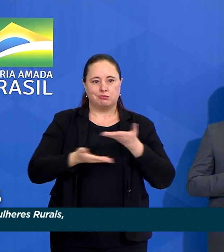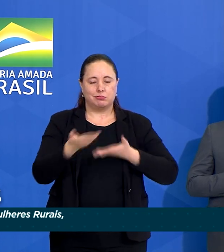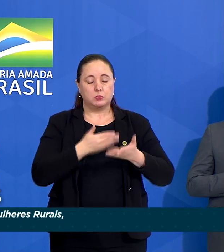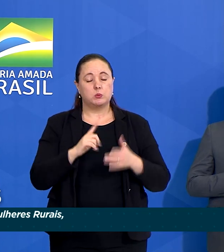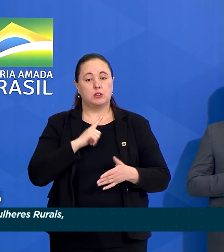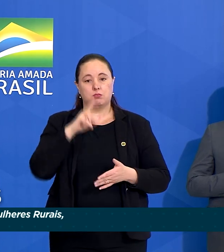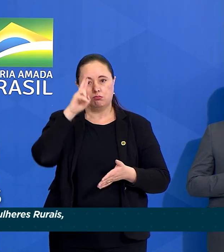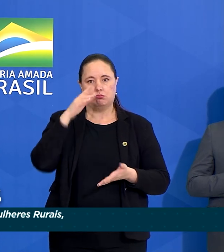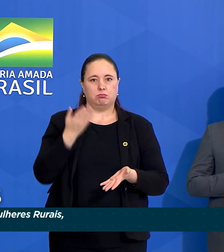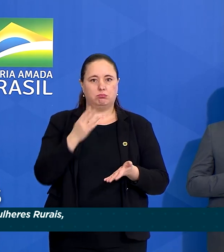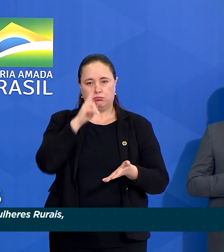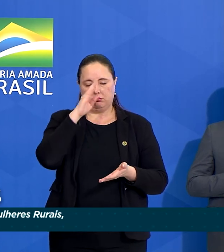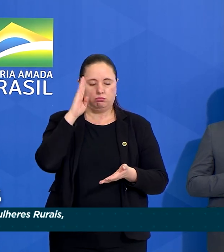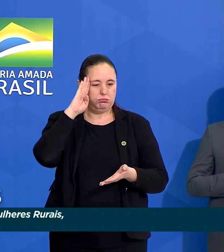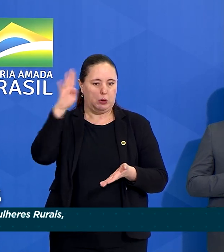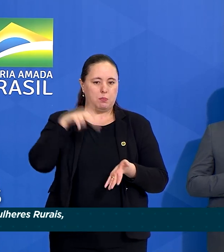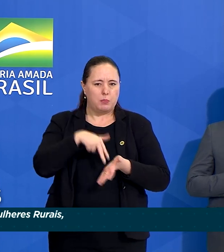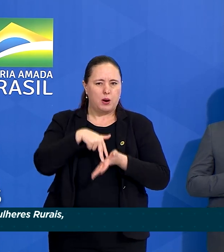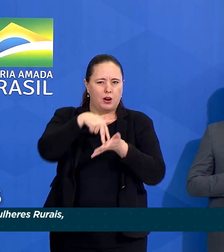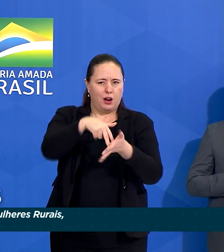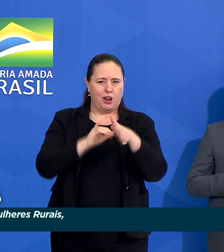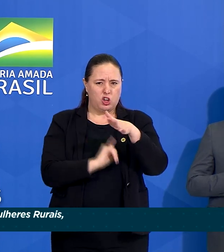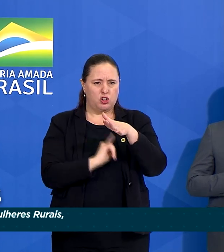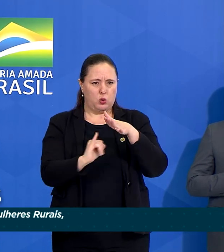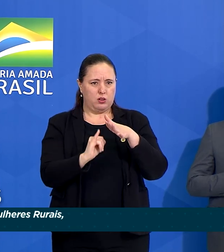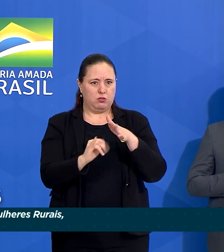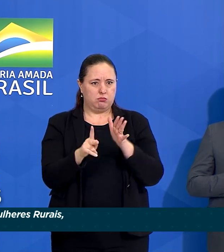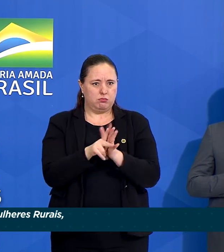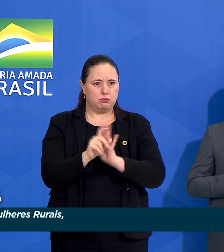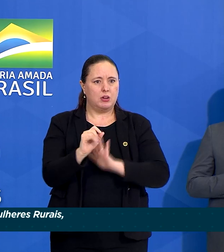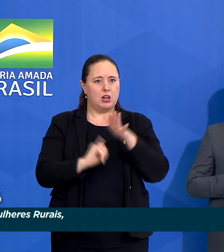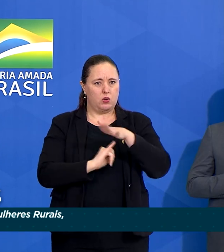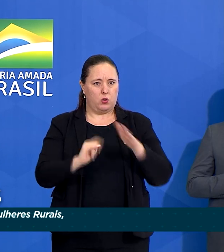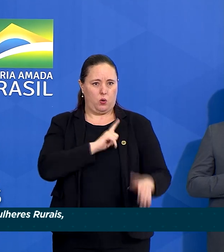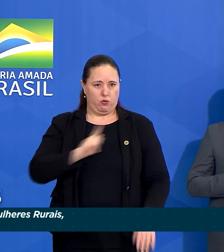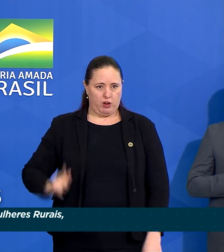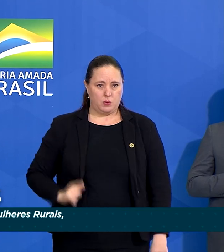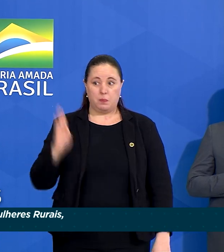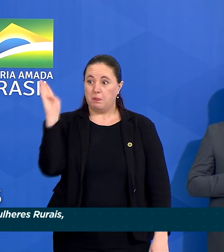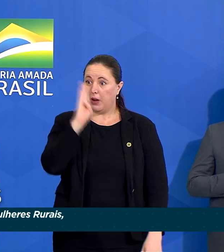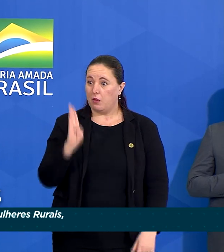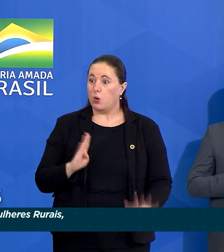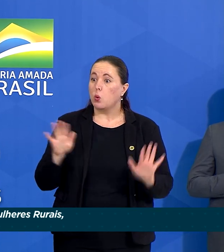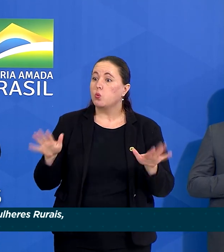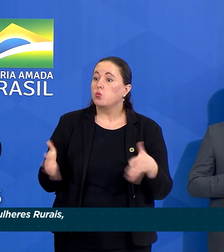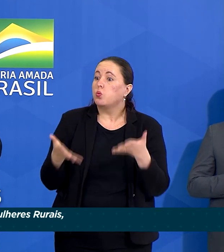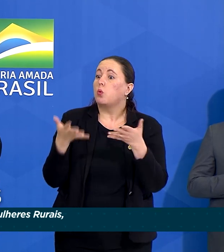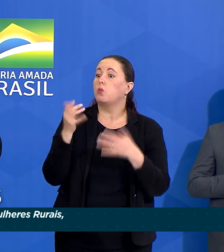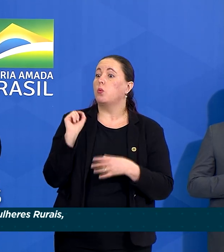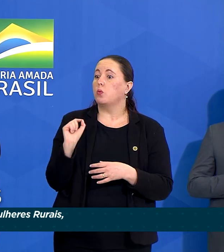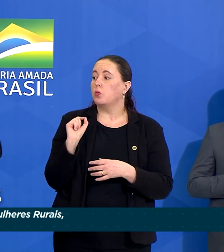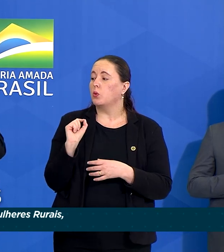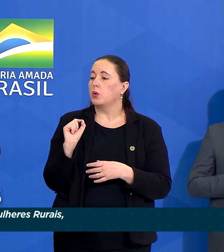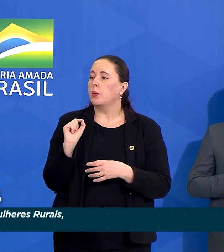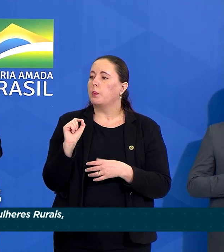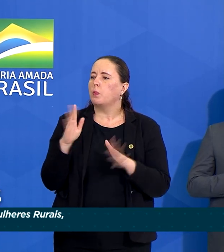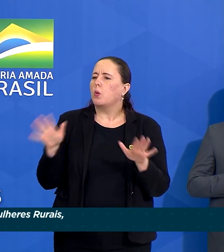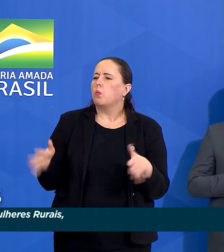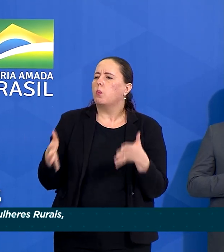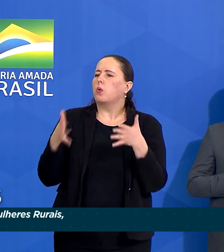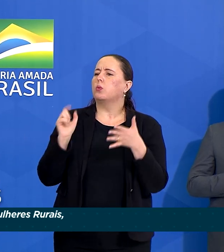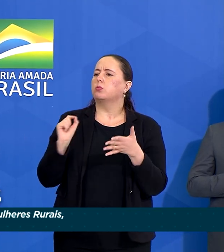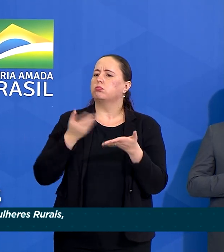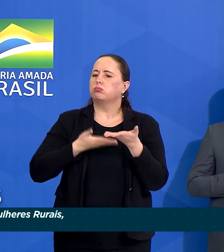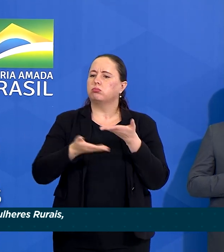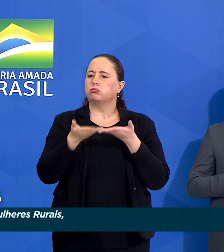protagonismo das instituições do governo brasileiro, promovendo o